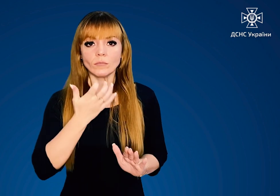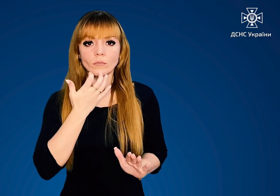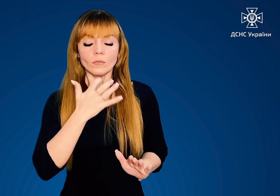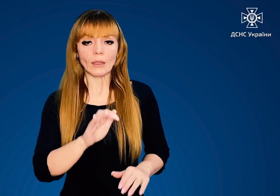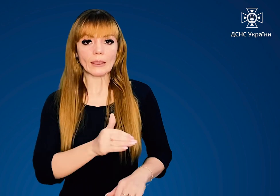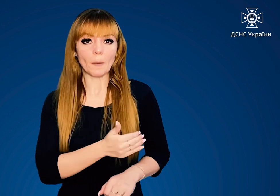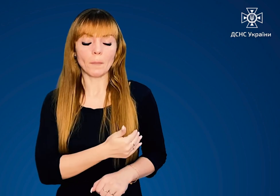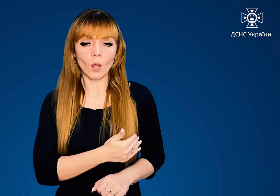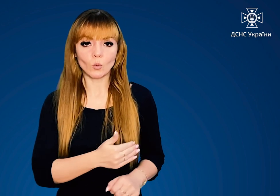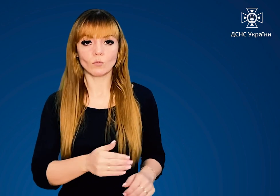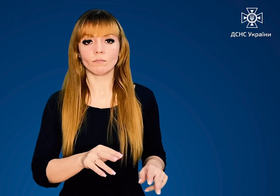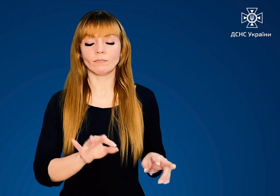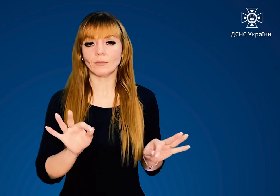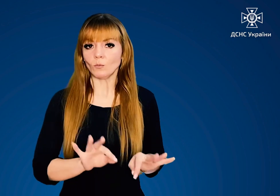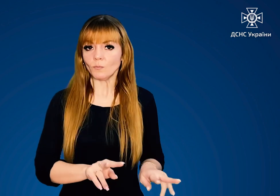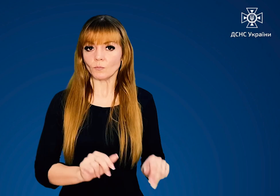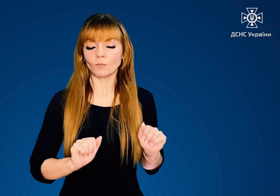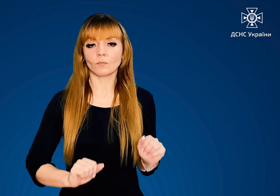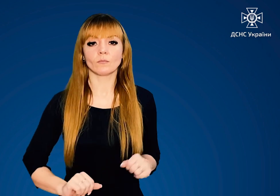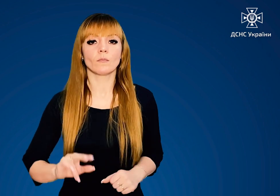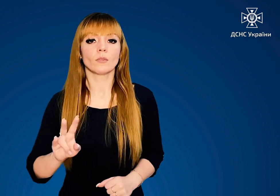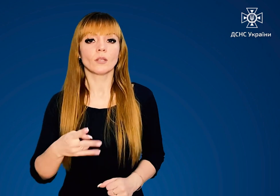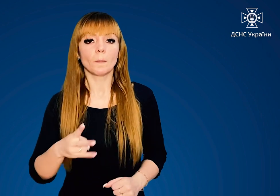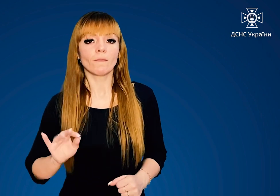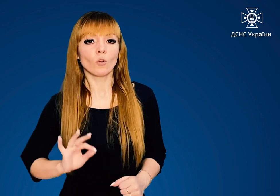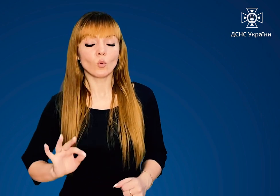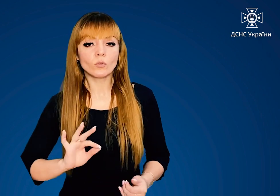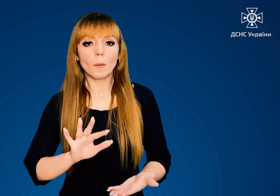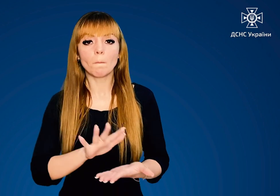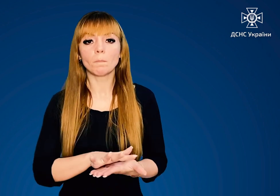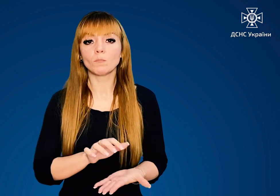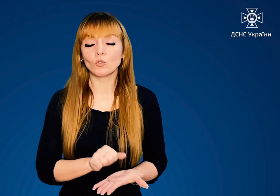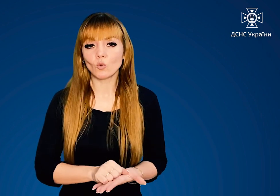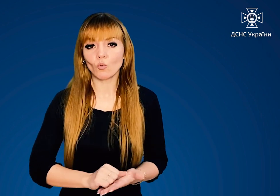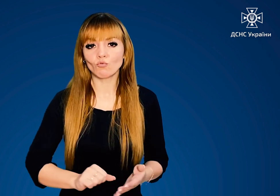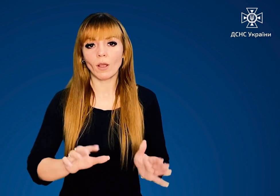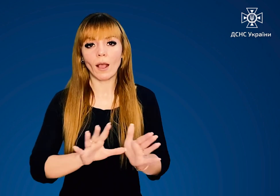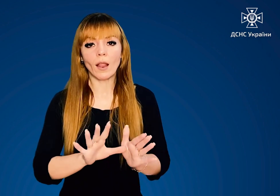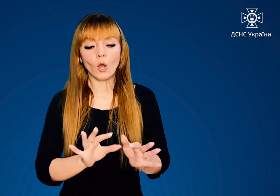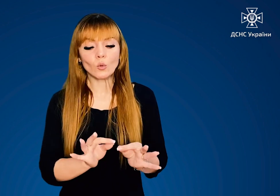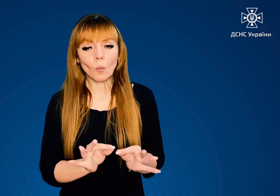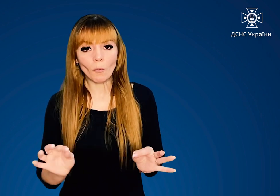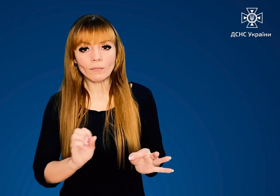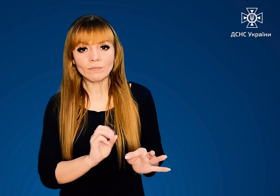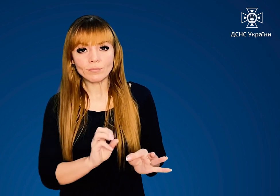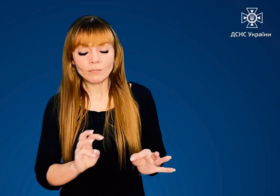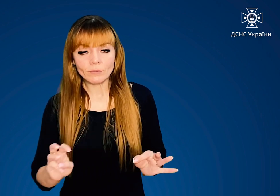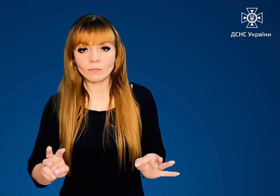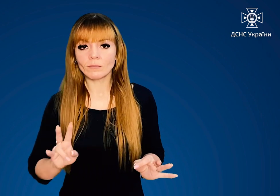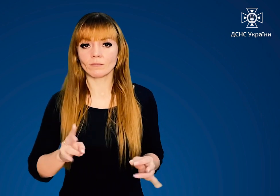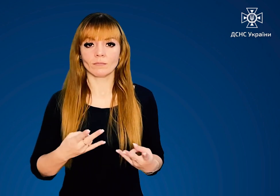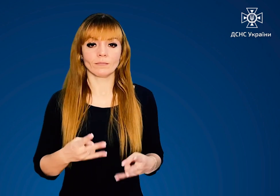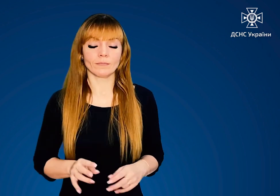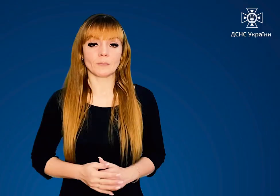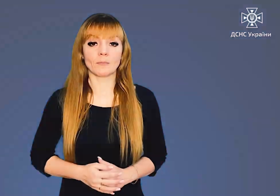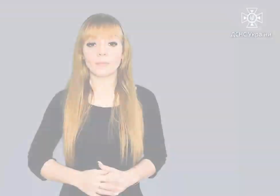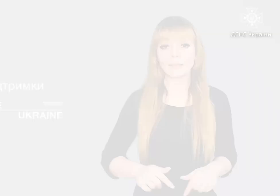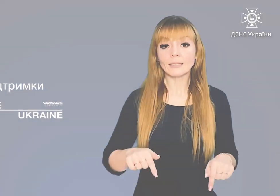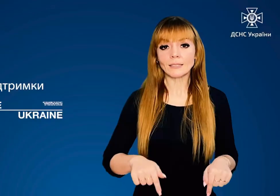звичної температури Не використовуйте пошкоджені зарядні електродроти Це